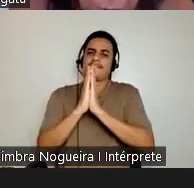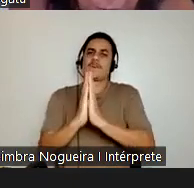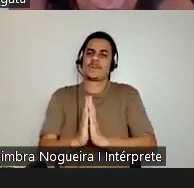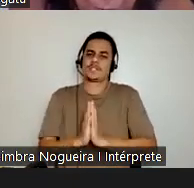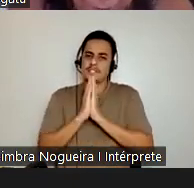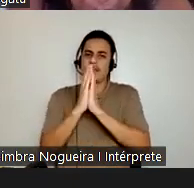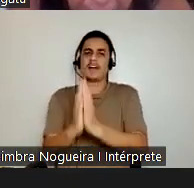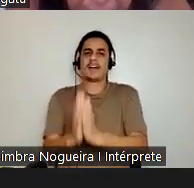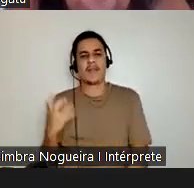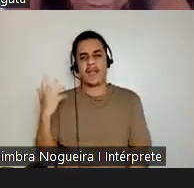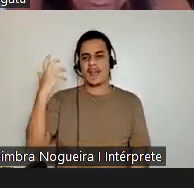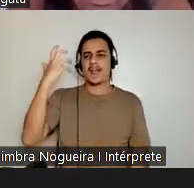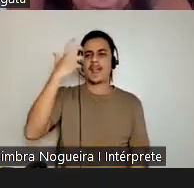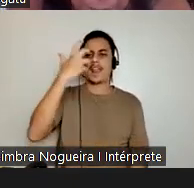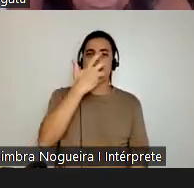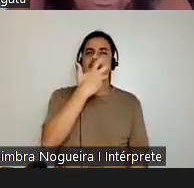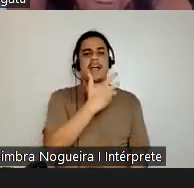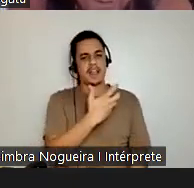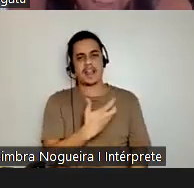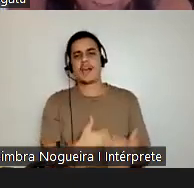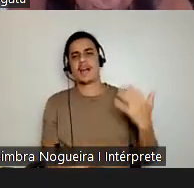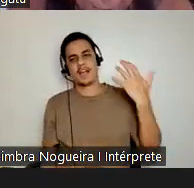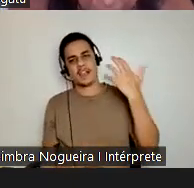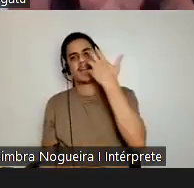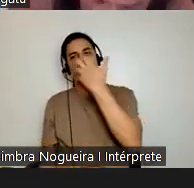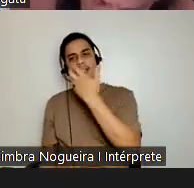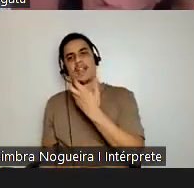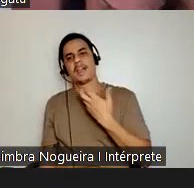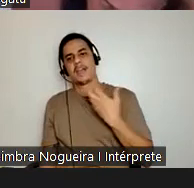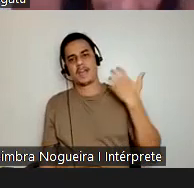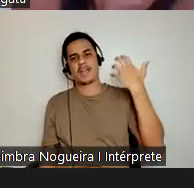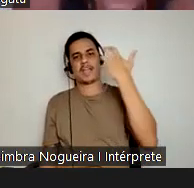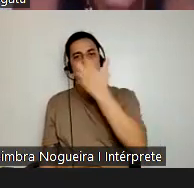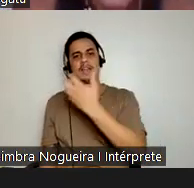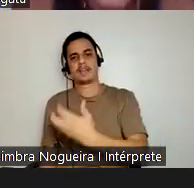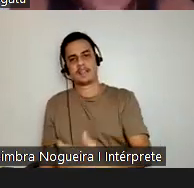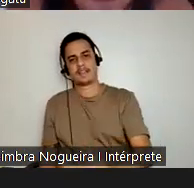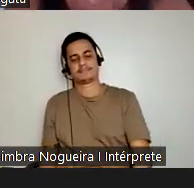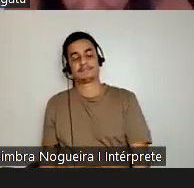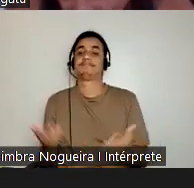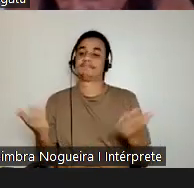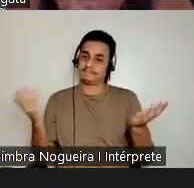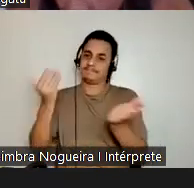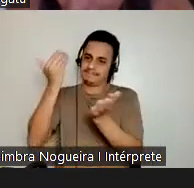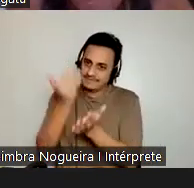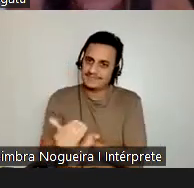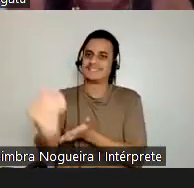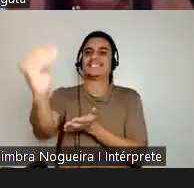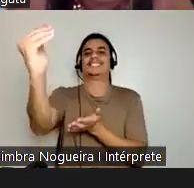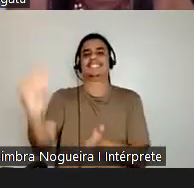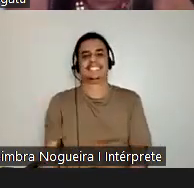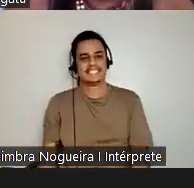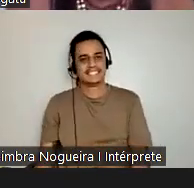Iolê, Iai, Iolê, Ia, Iai, É assim a gente começa, dizendo ao ele,